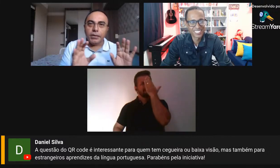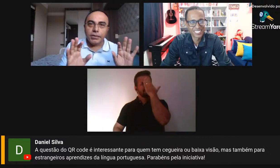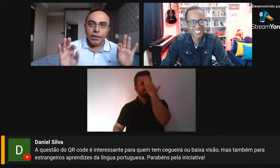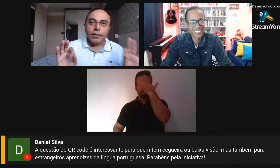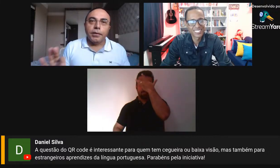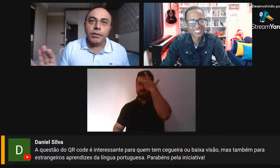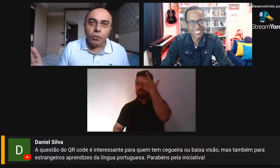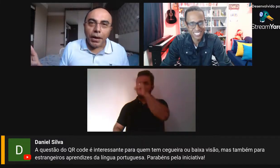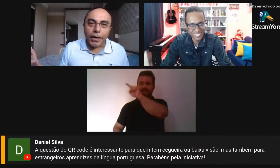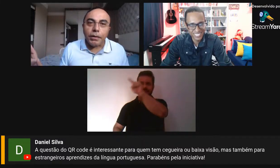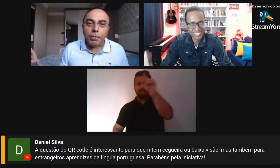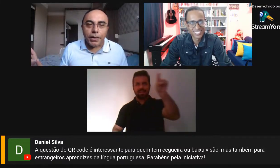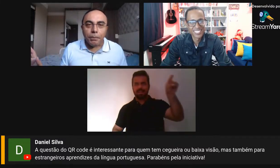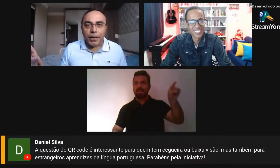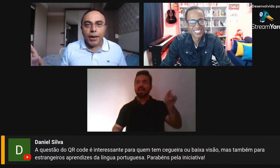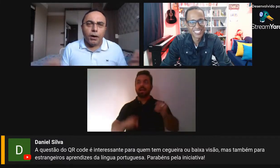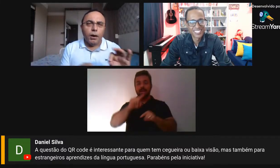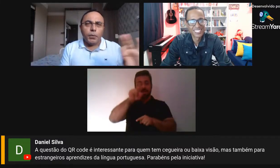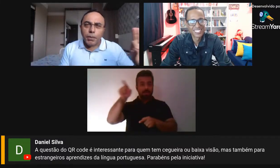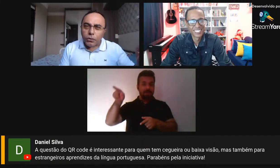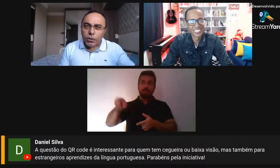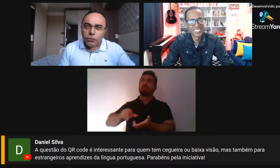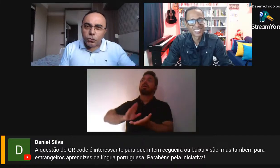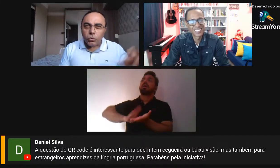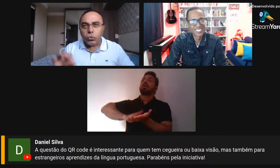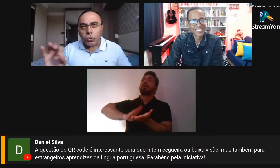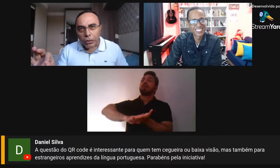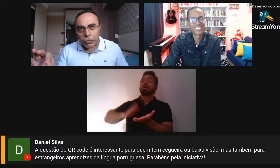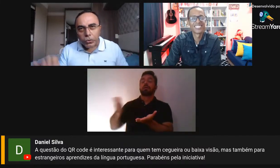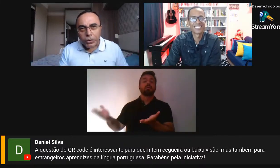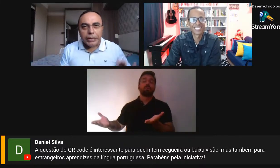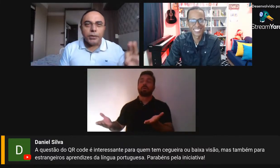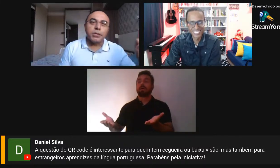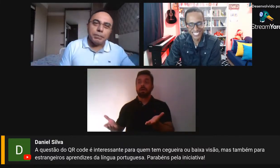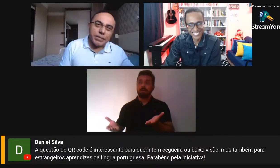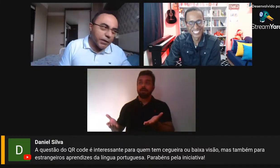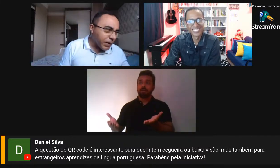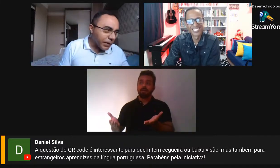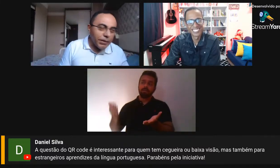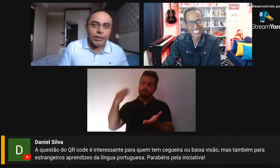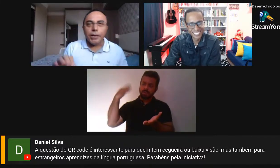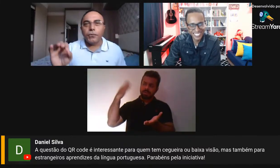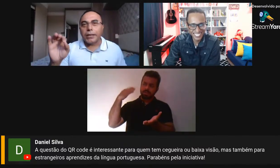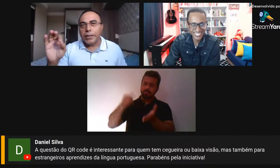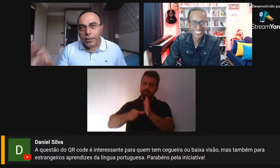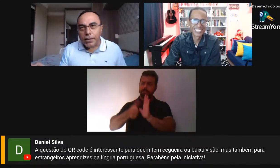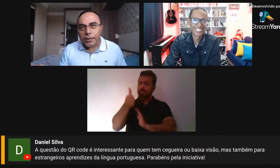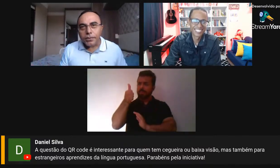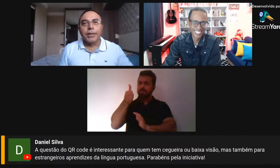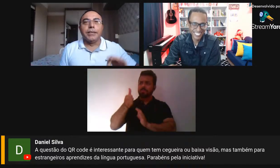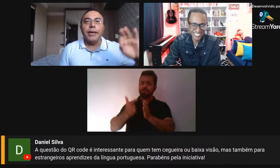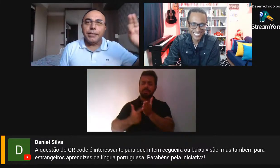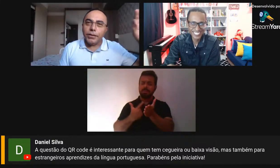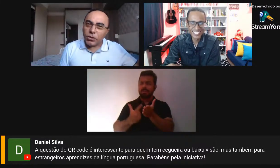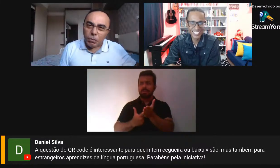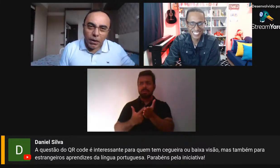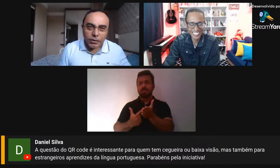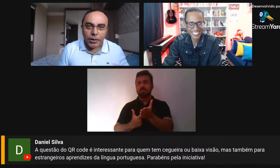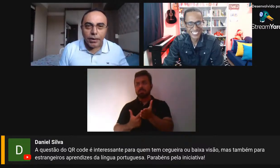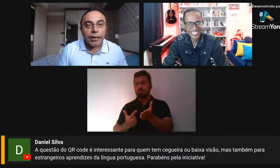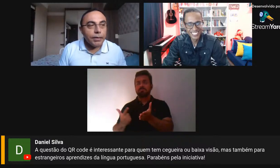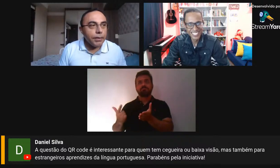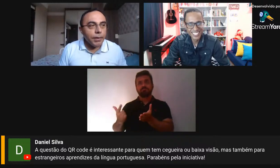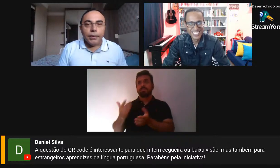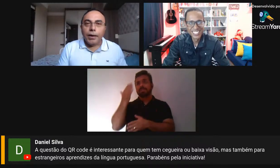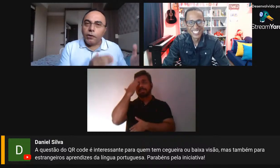você começa, lhe dão uma carta branca para errar. Ó, primeiro livro do autor, da autora, ele não sabe escrever ainda, ele é fraquinho, né? Tem gente